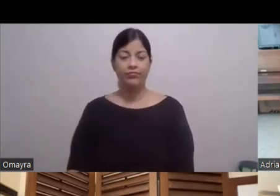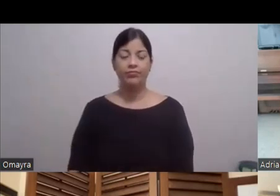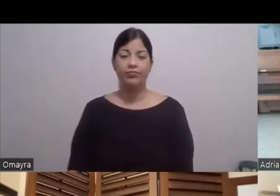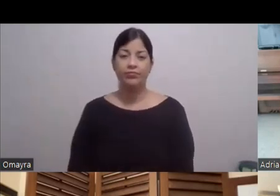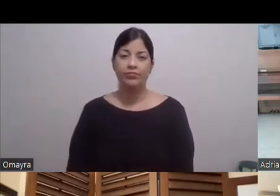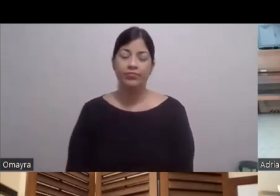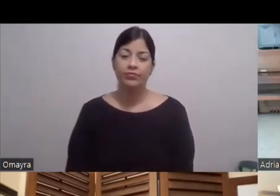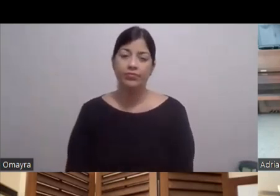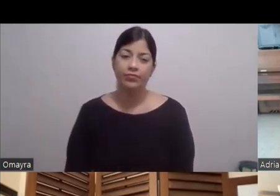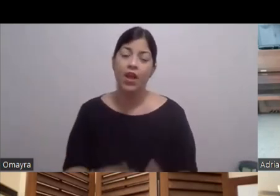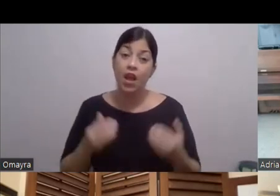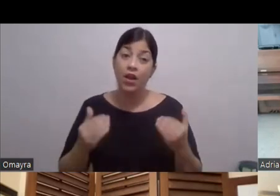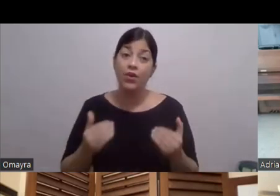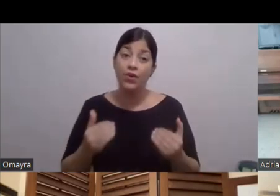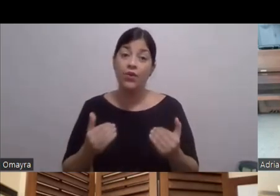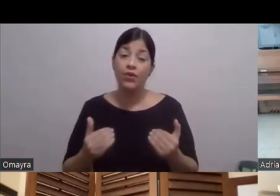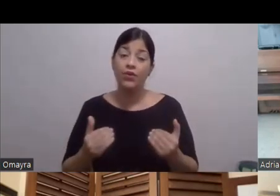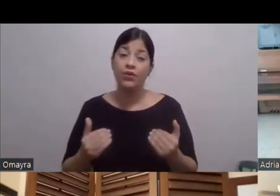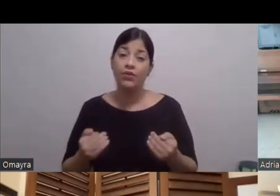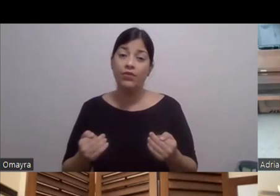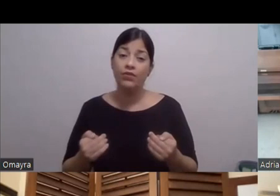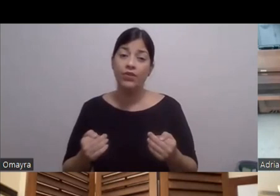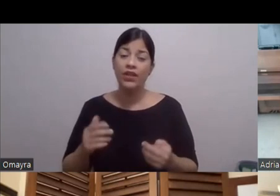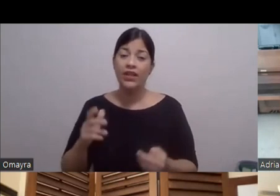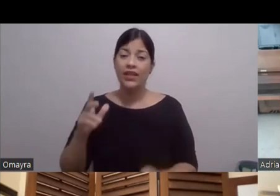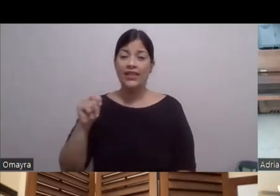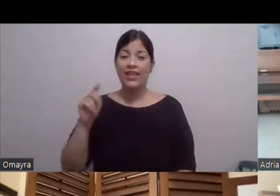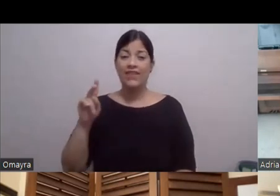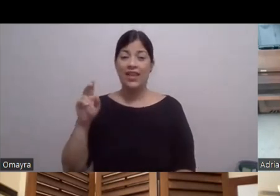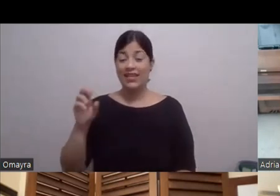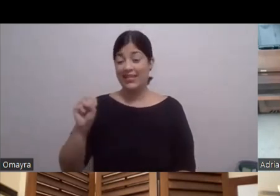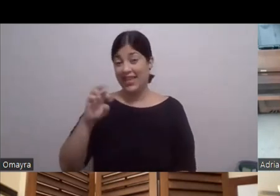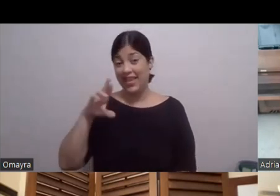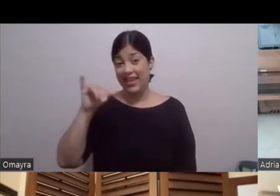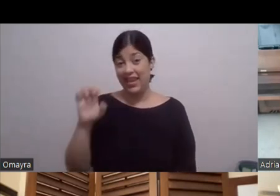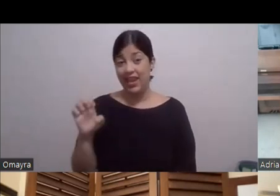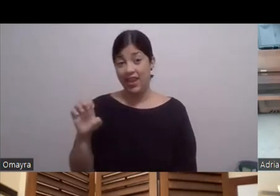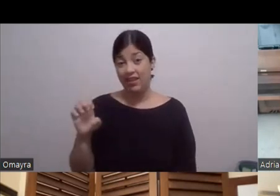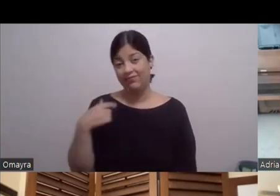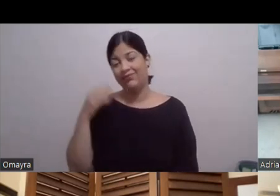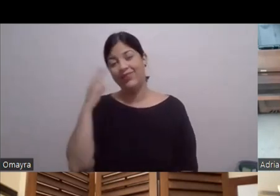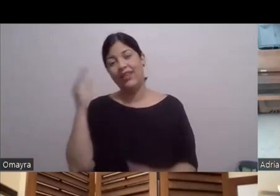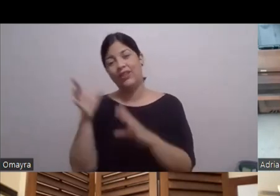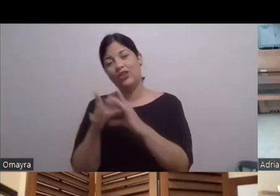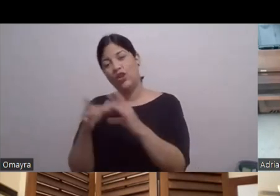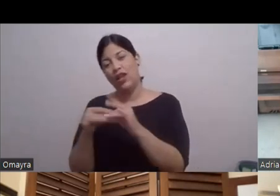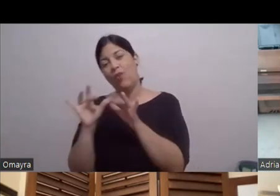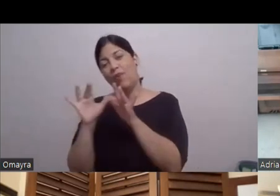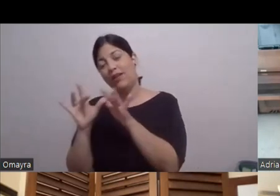Ahora Pues Las tres series Que son La misma Aquela historia romántica Pero tienen Obviamente también